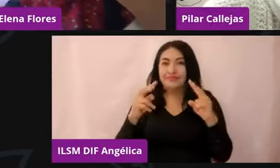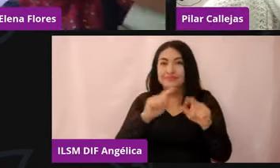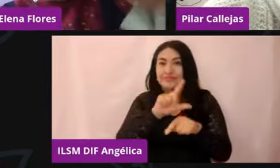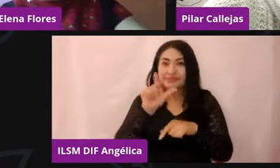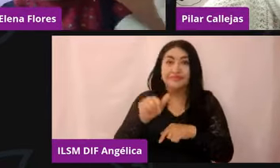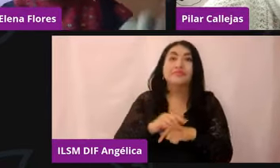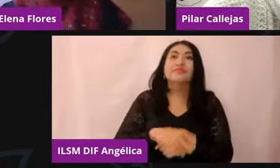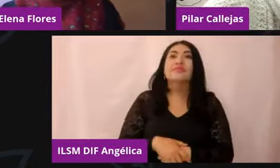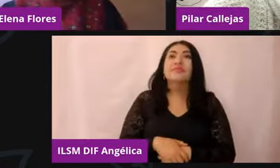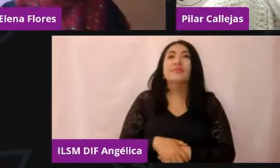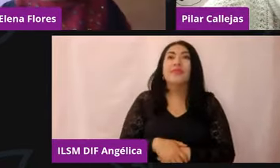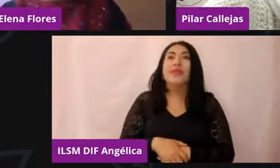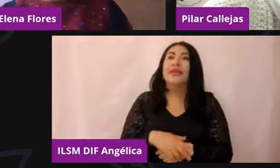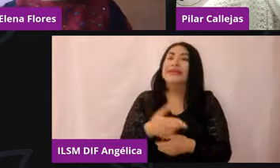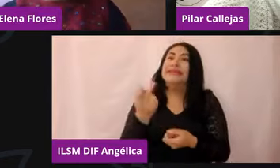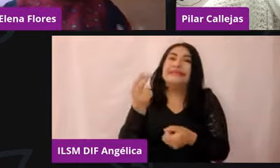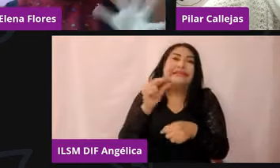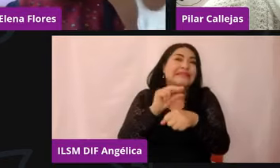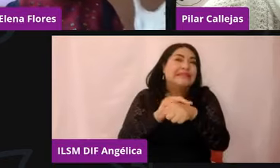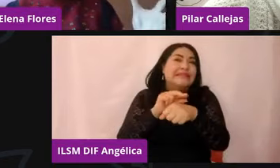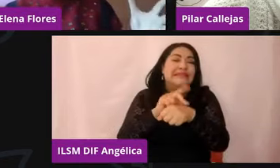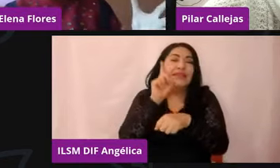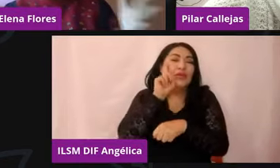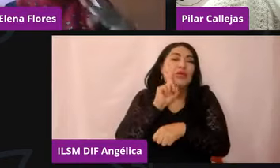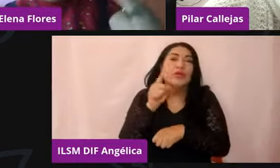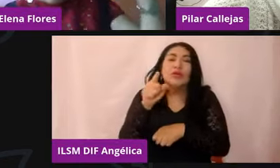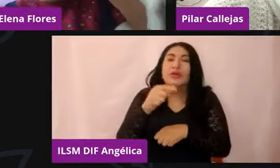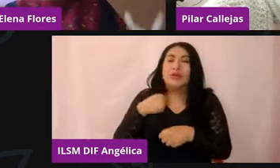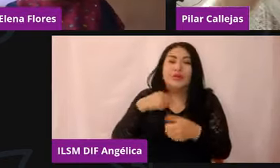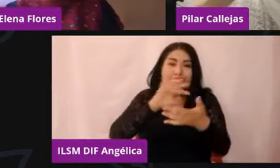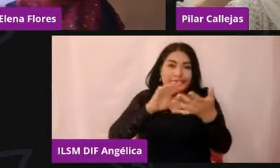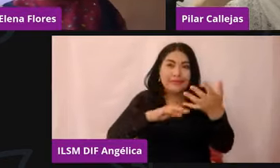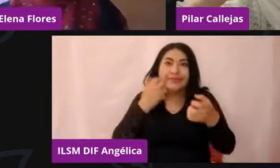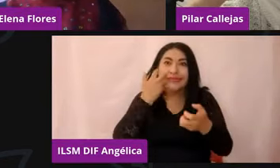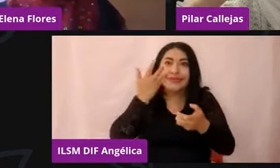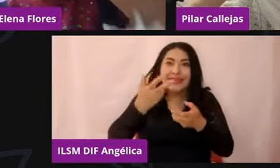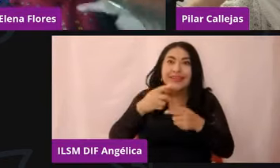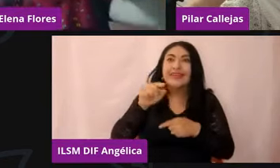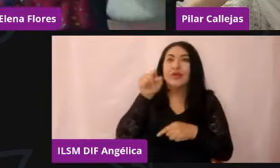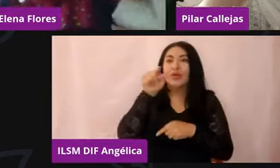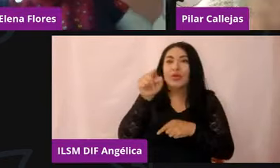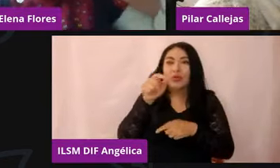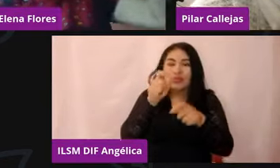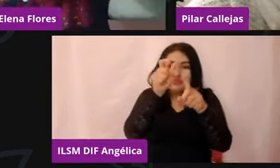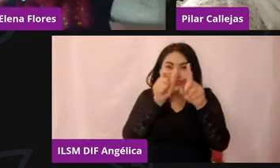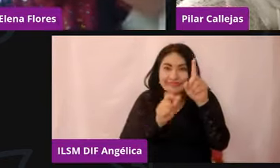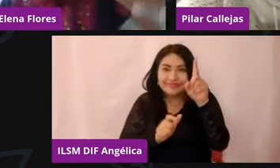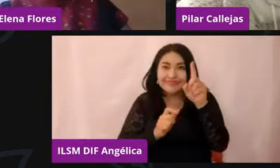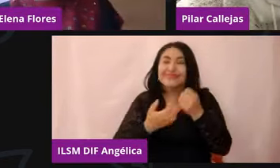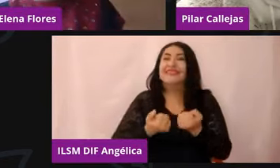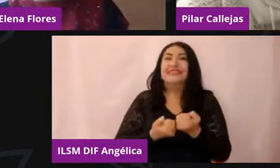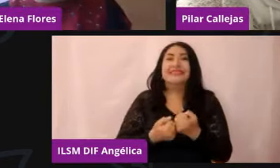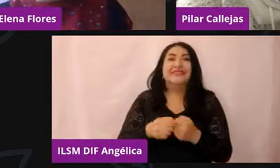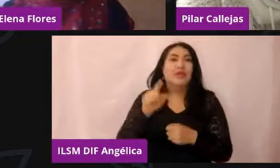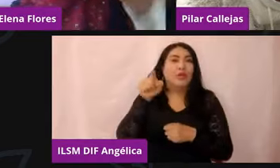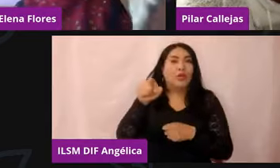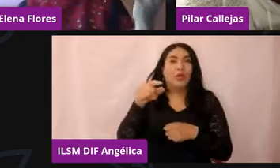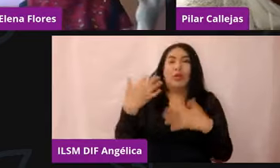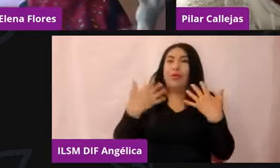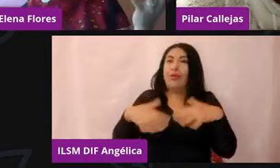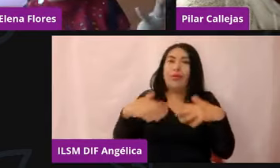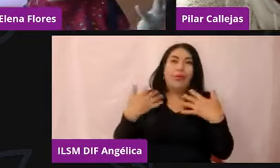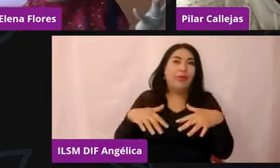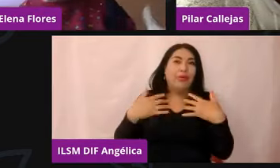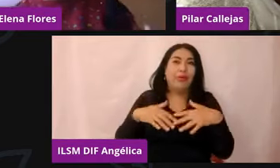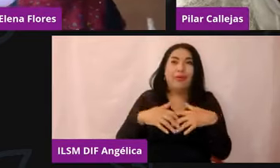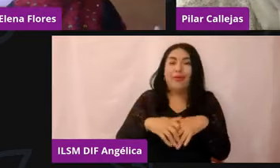Doctora, me voy a permitir también leer rápidamente parte de tu semblanza, porque de verdad que traes una trayectoria, decíamos hace un momento